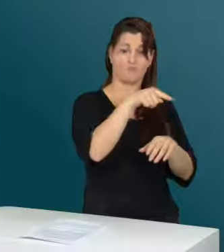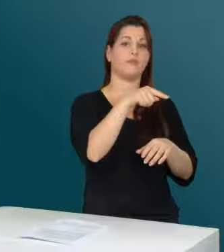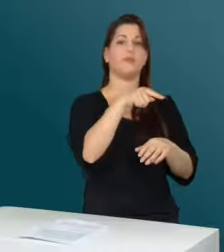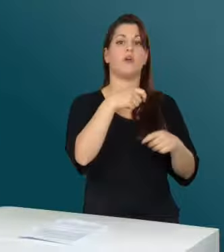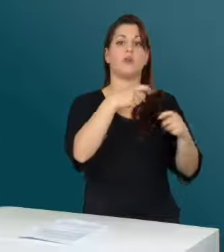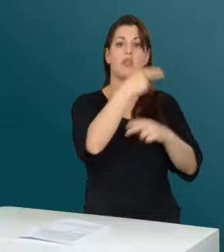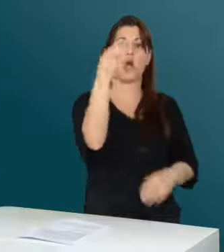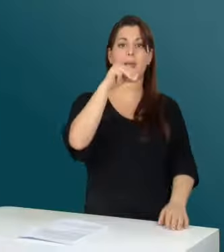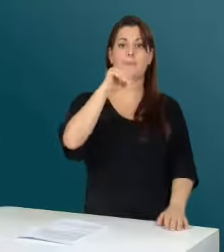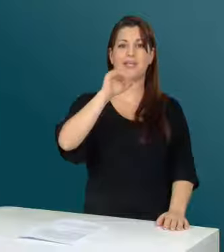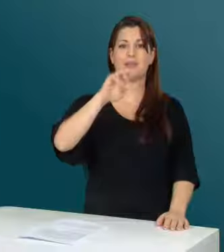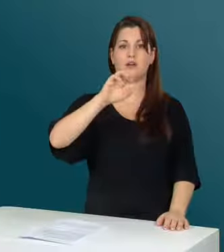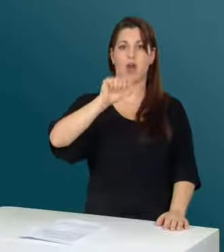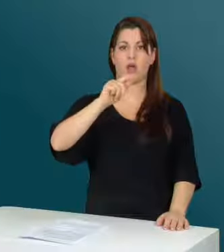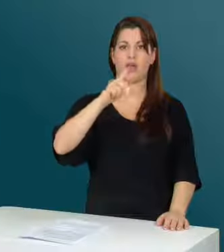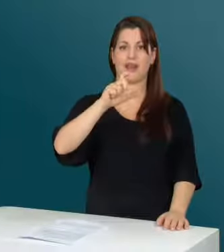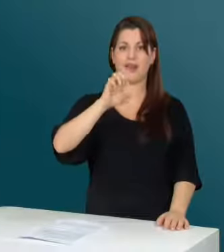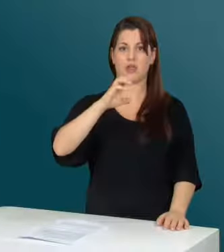Couriers, übersetzt Wunderkuriere.